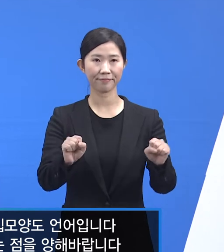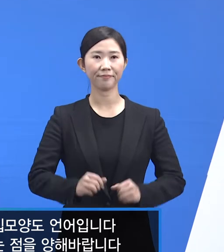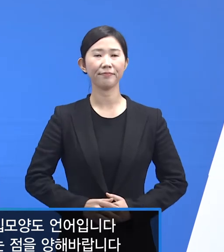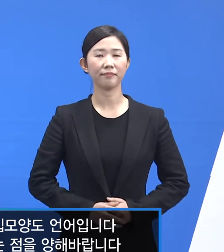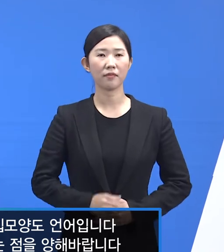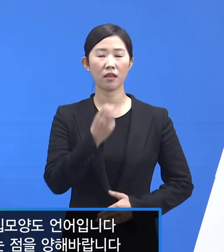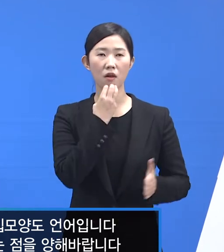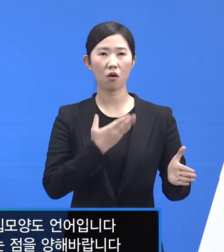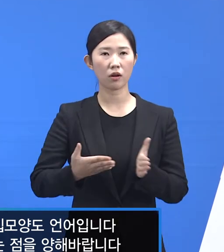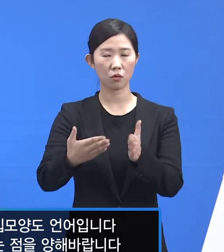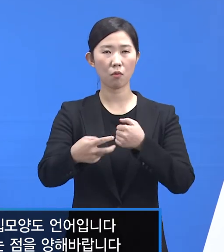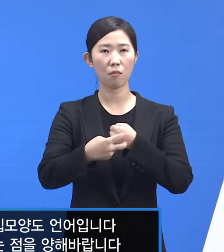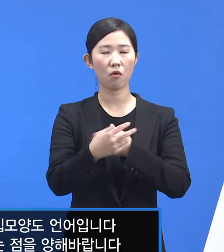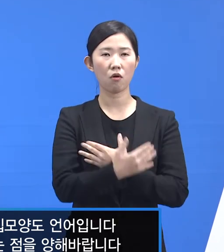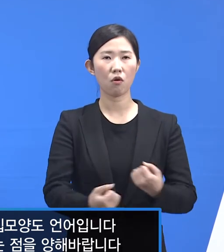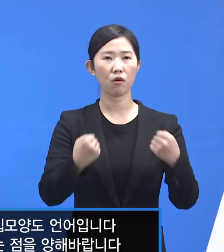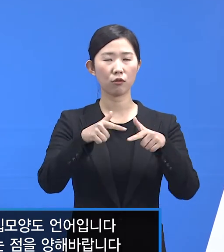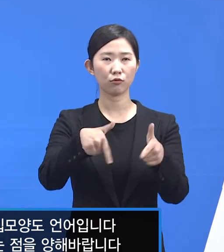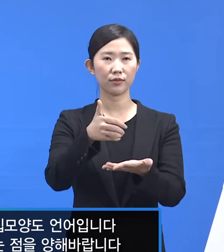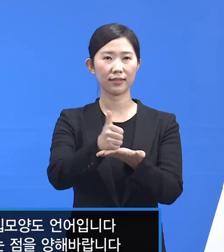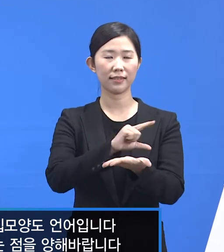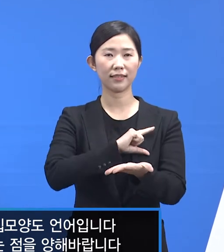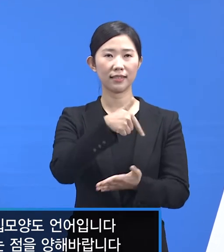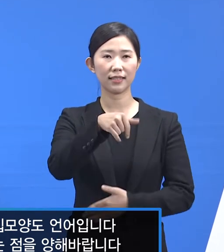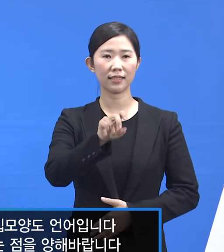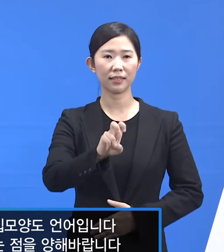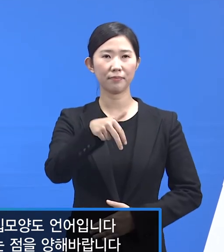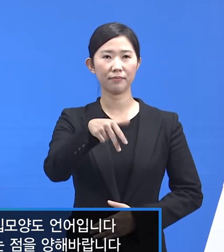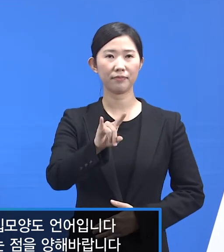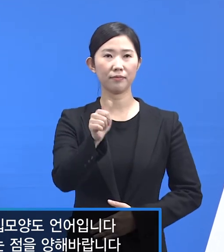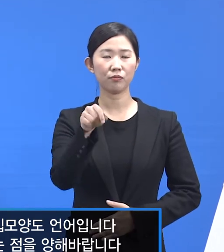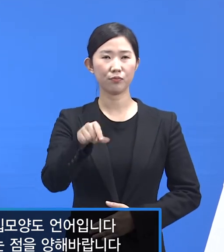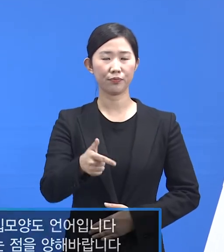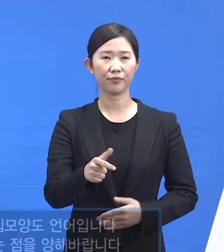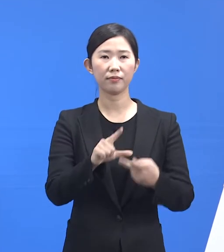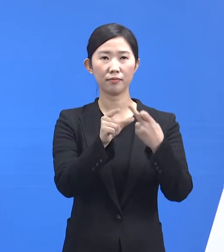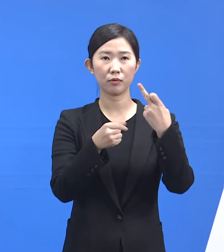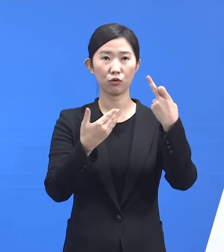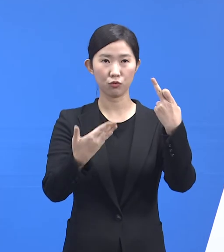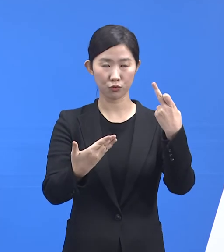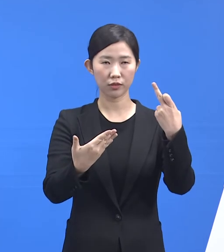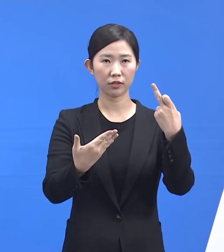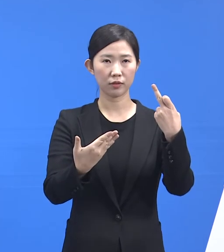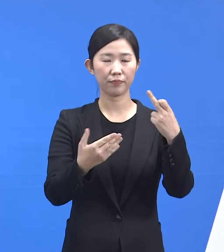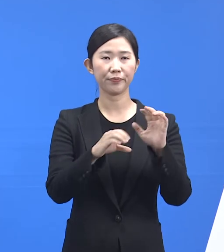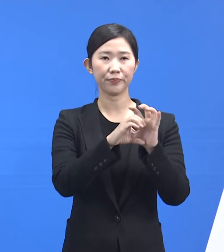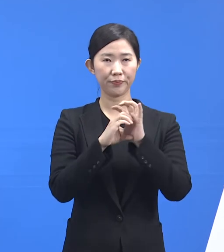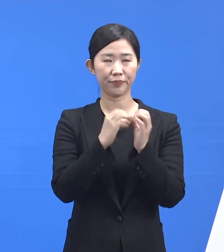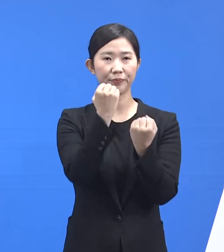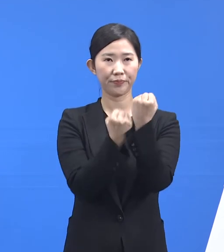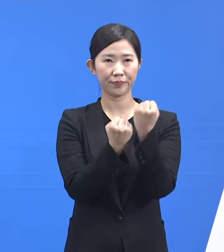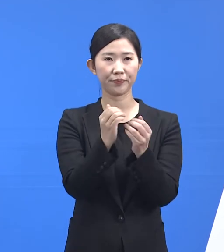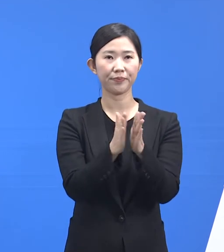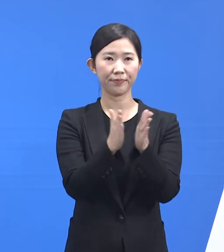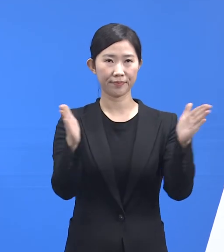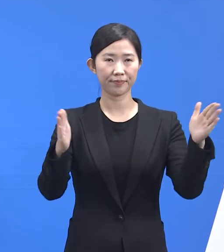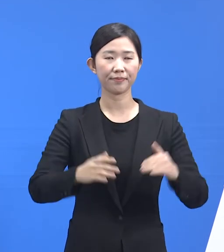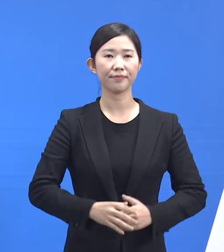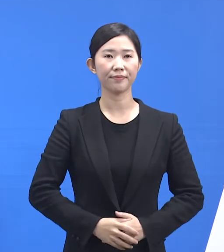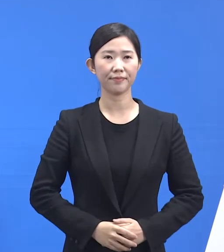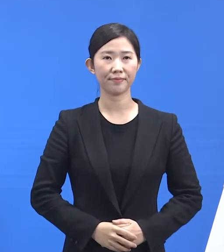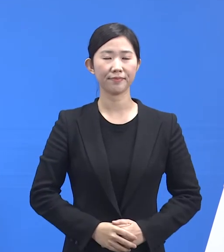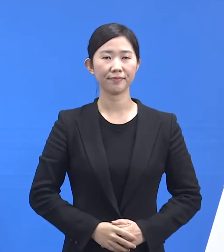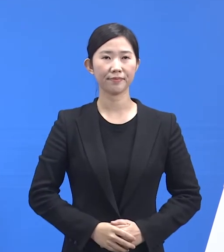경기도 보건광장 김지훈입니다. 12월 9일 수요일 경기도 코로나19 대응 관련 정례 기자회견을